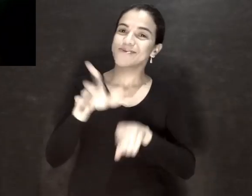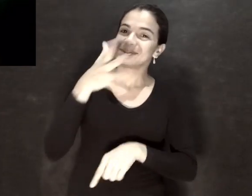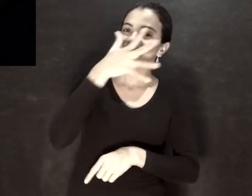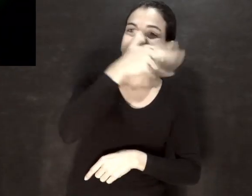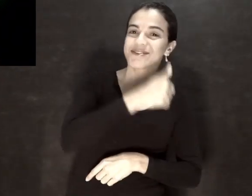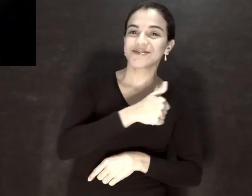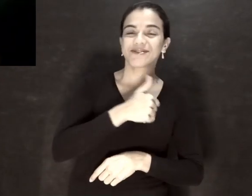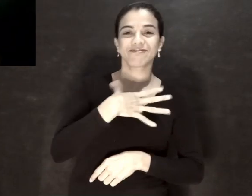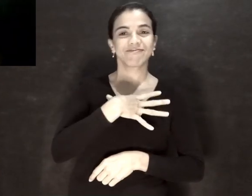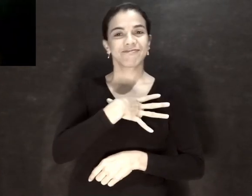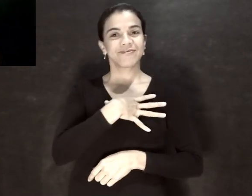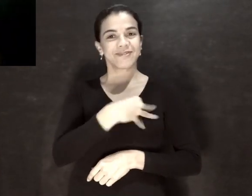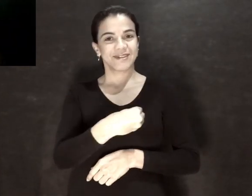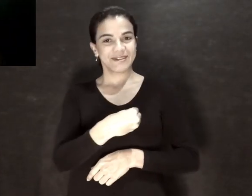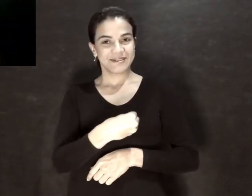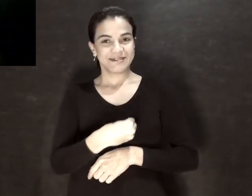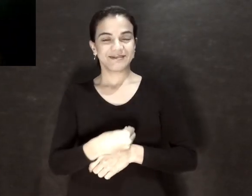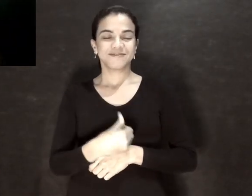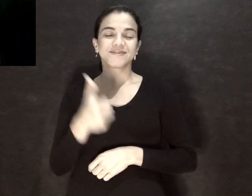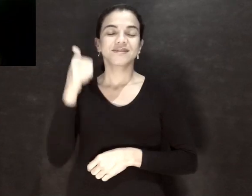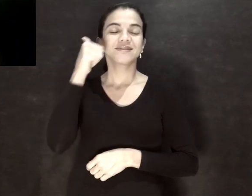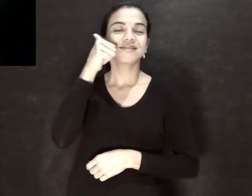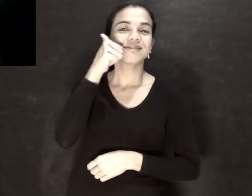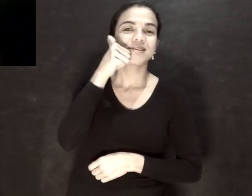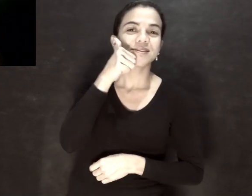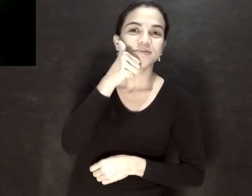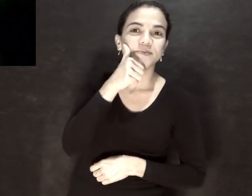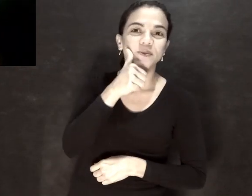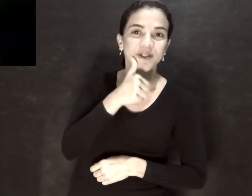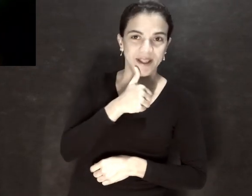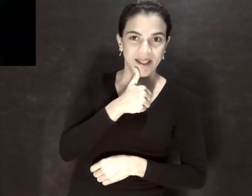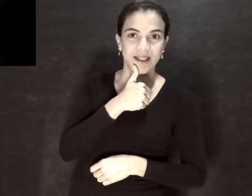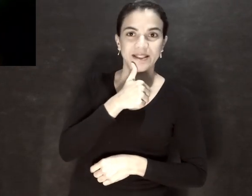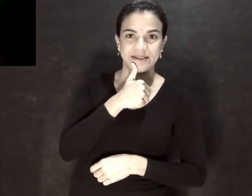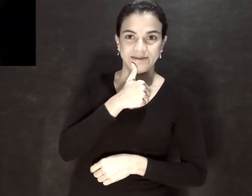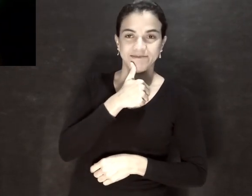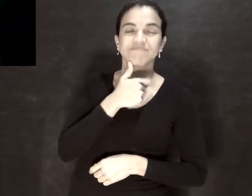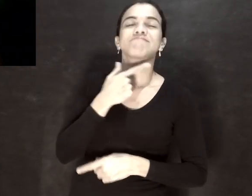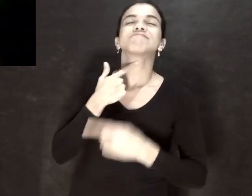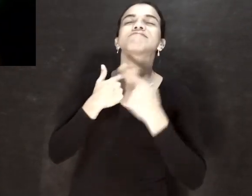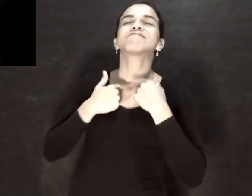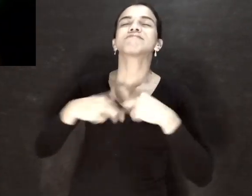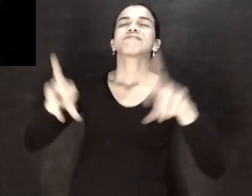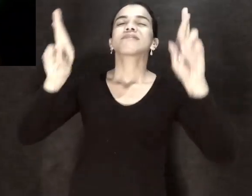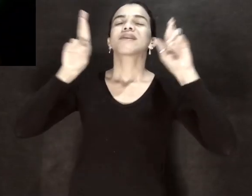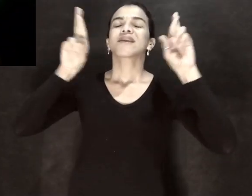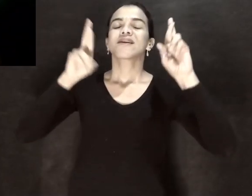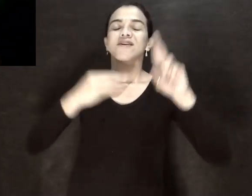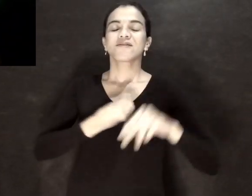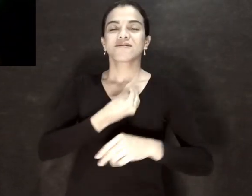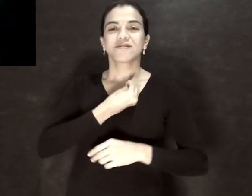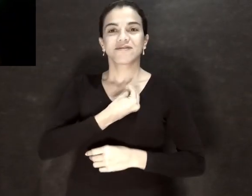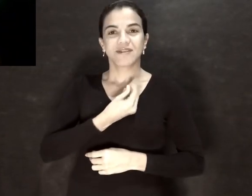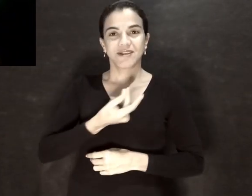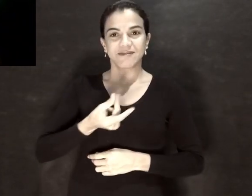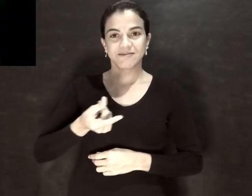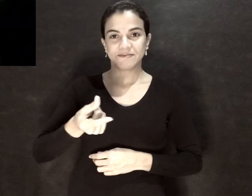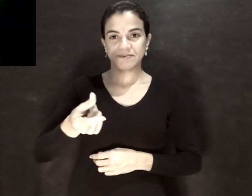filhas, salvar mulheres que só querem viver.